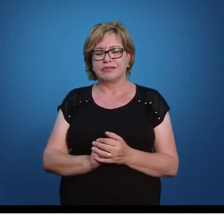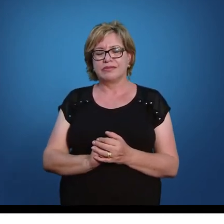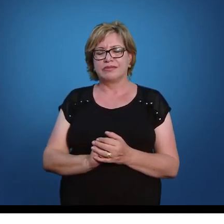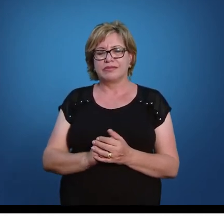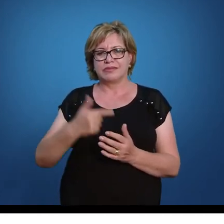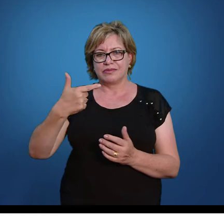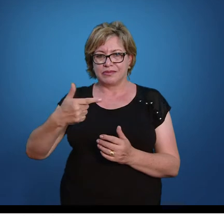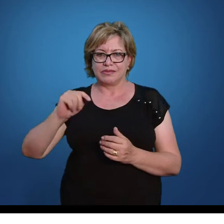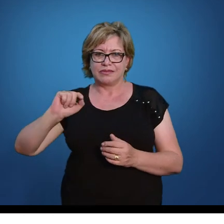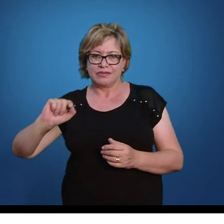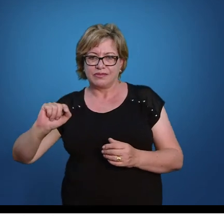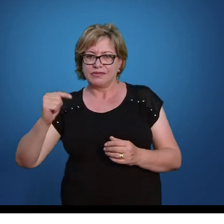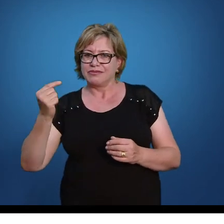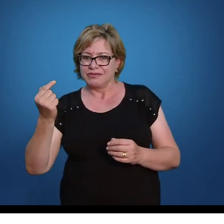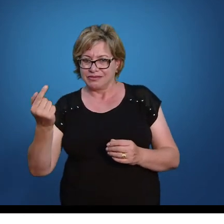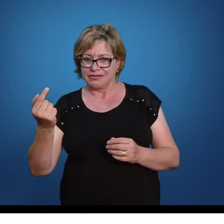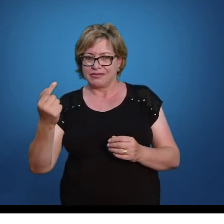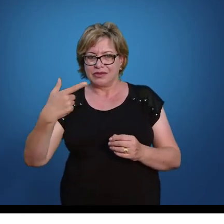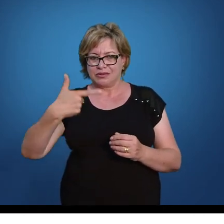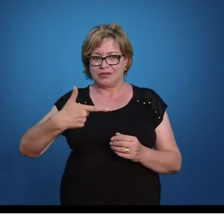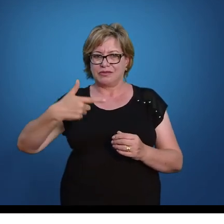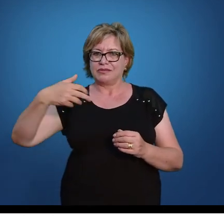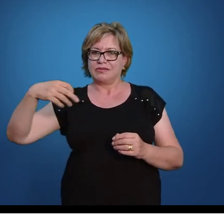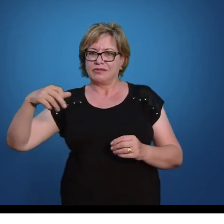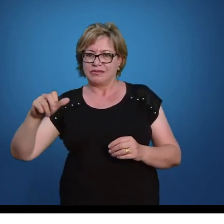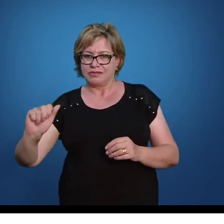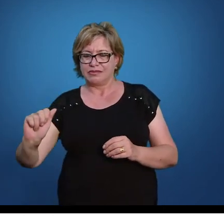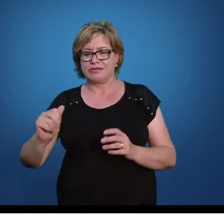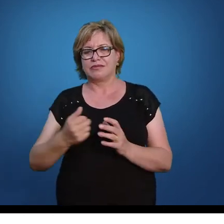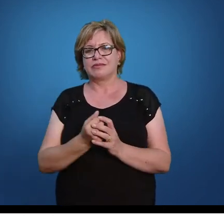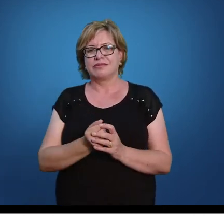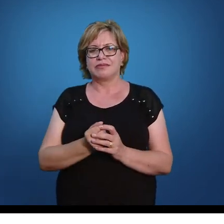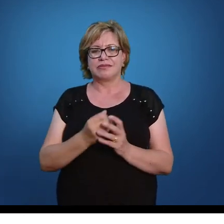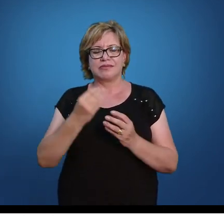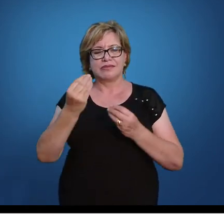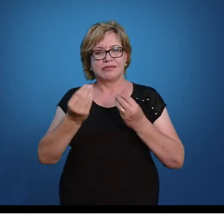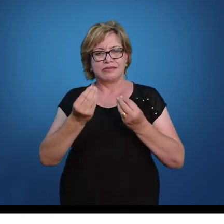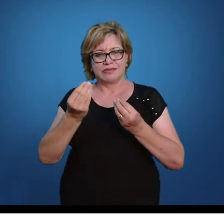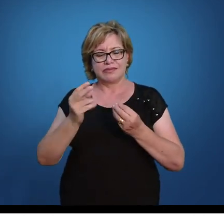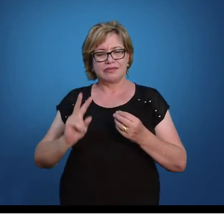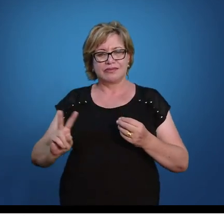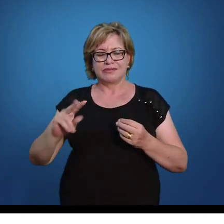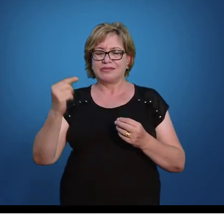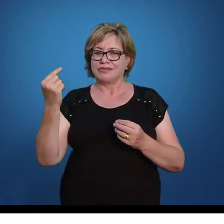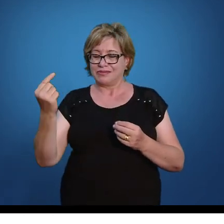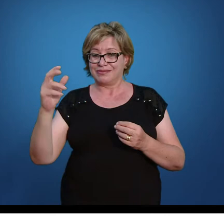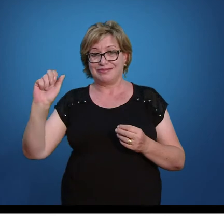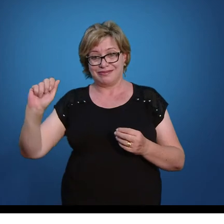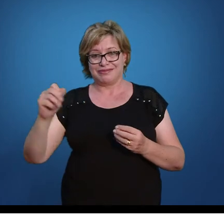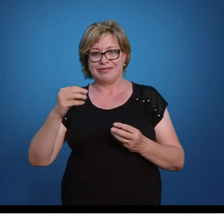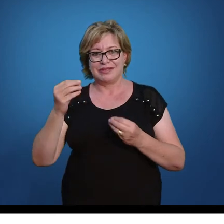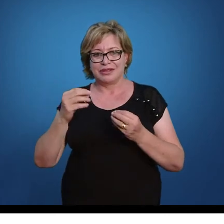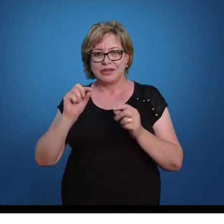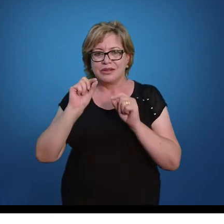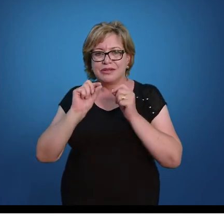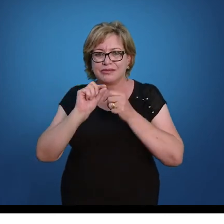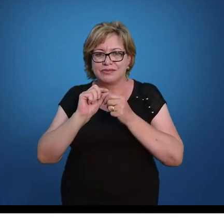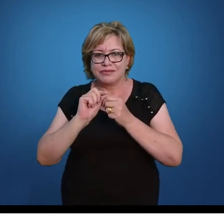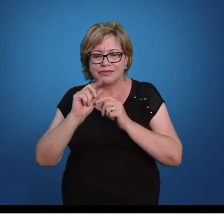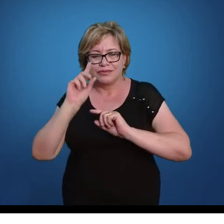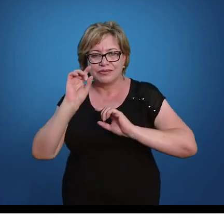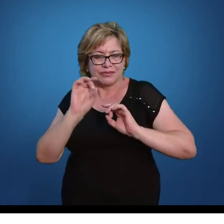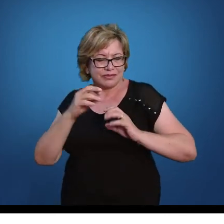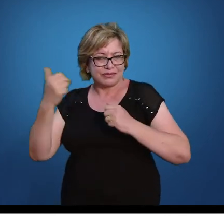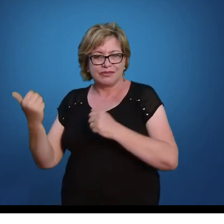2A. Ou seja, o 2 é da fórmula o A. A gente já sabe que ele vale 1. Então, o que eu fiz? Eu